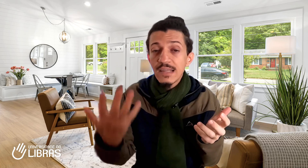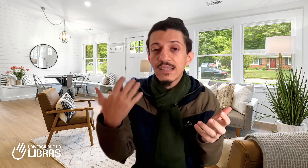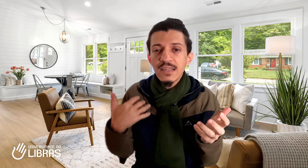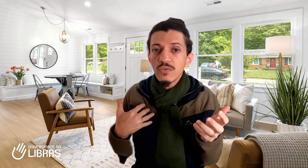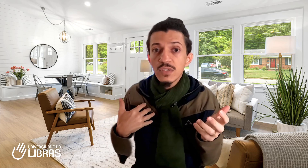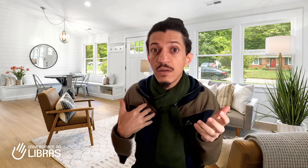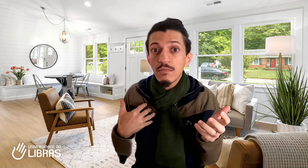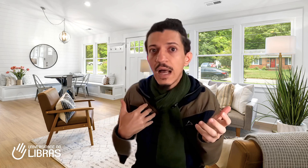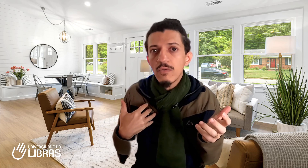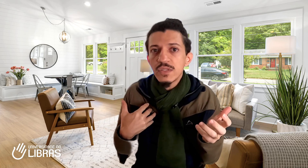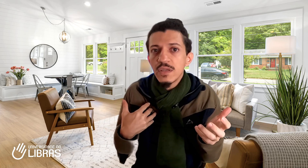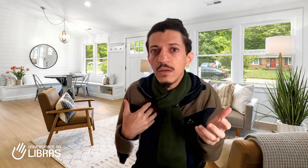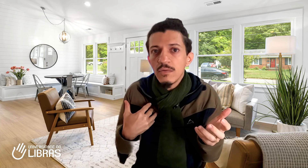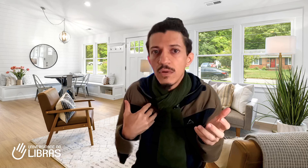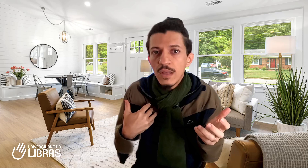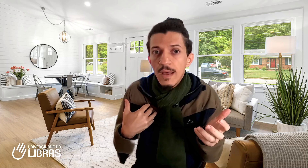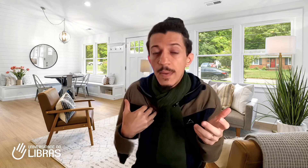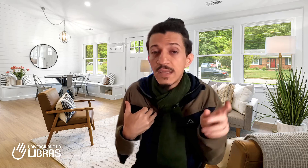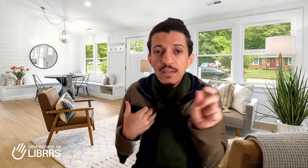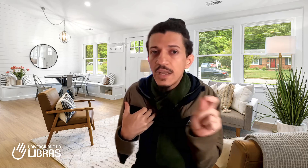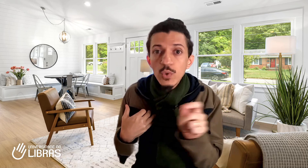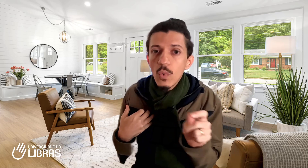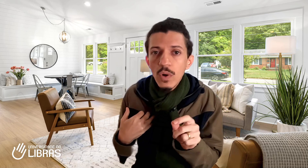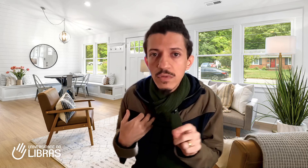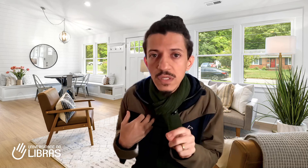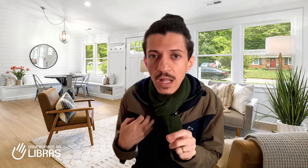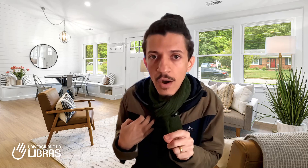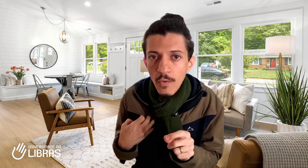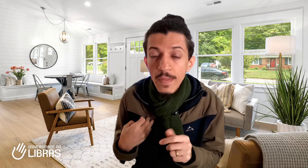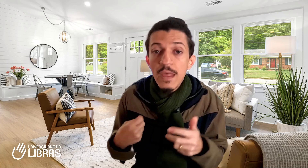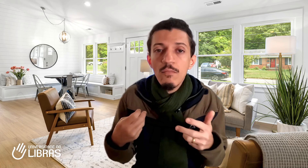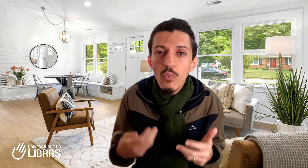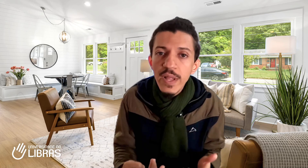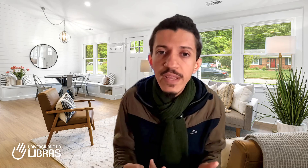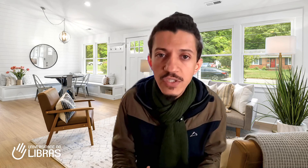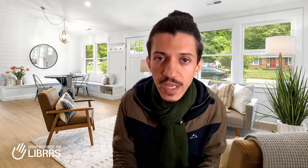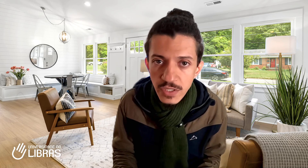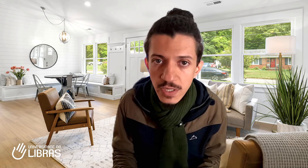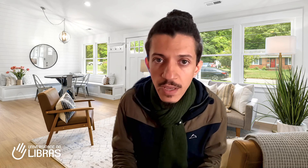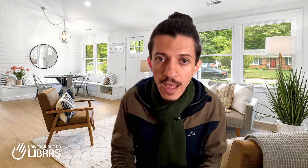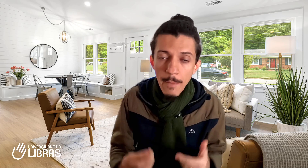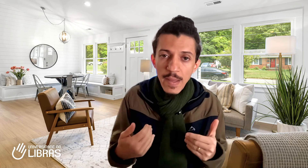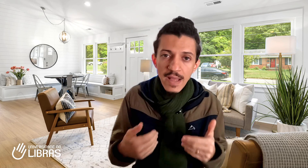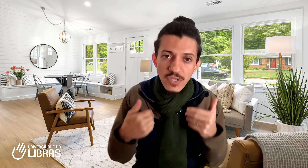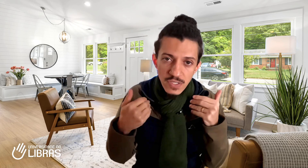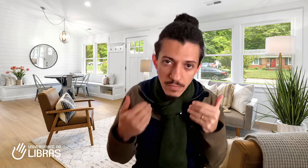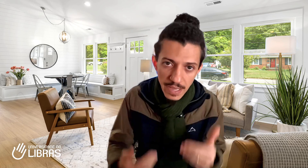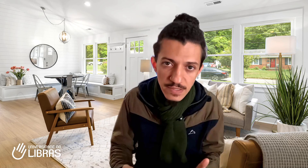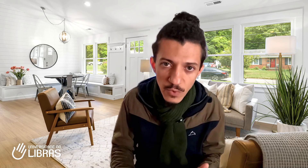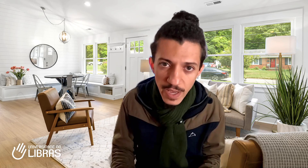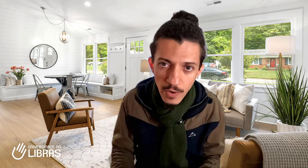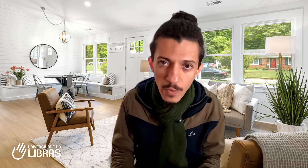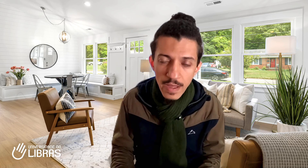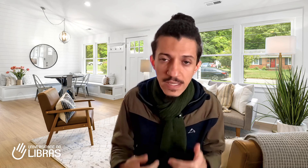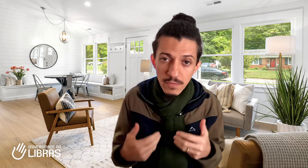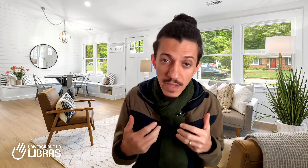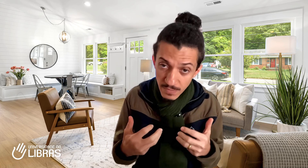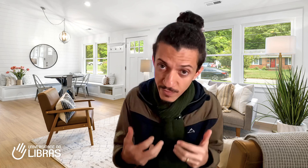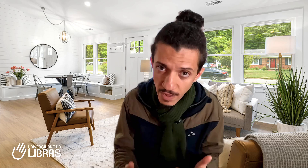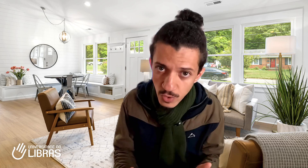sensação de que você não está conseguindo. Mas você entende um ou outro sinal. Muita gente repete esse mesmo erro, esse mesmo freio de